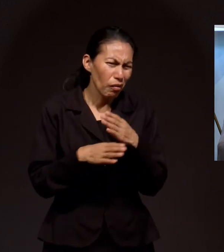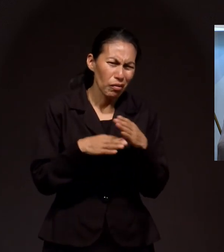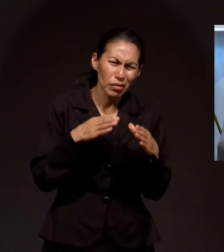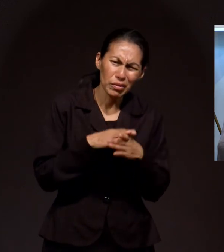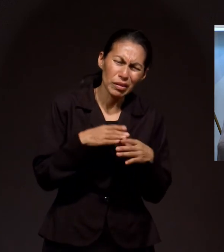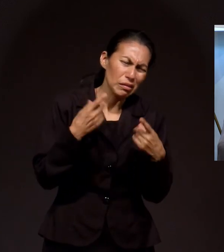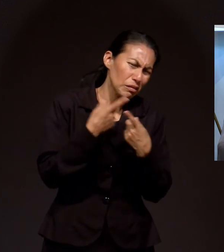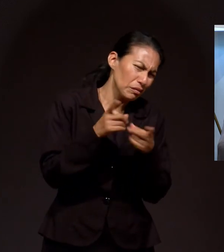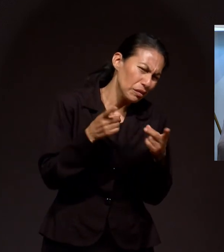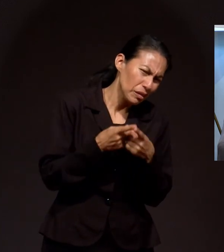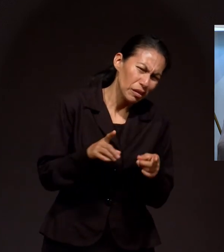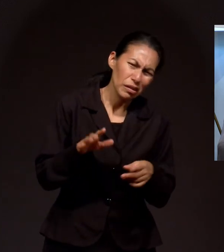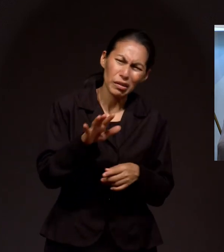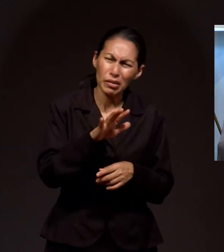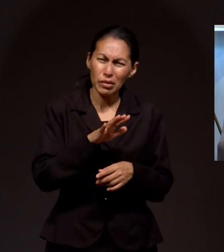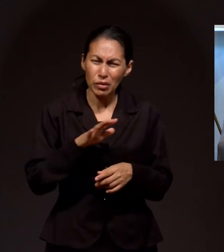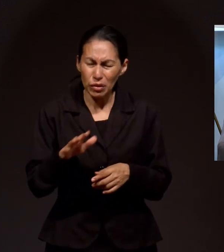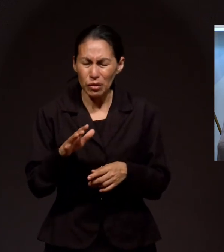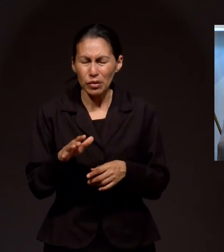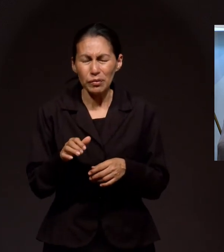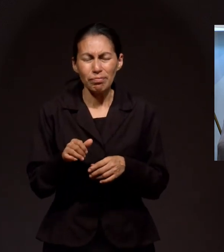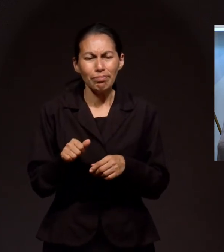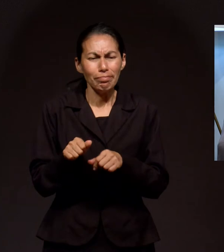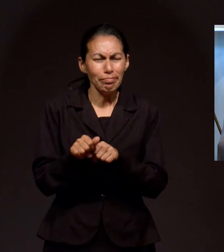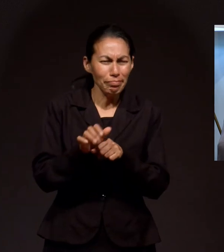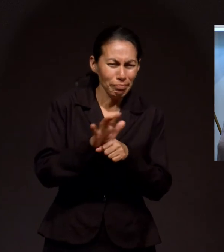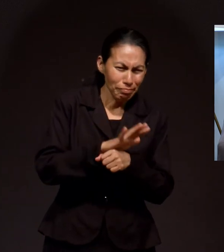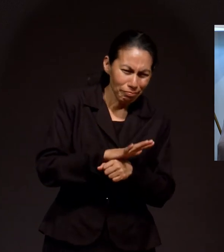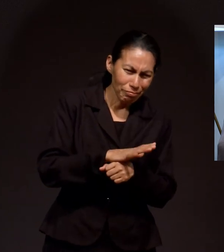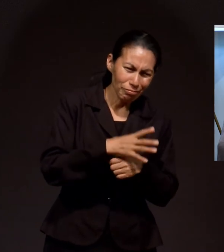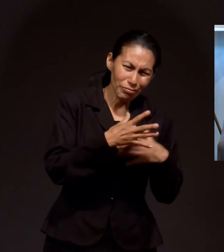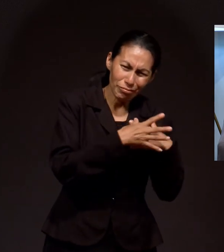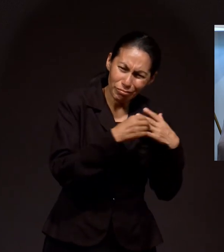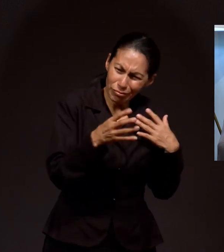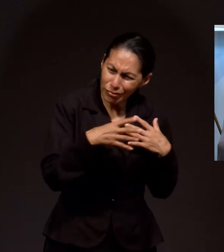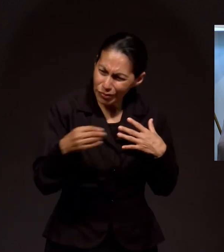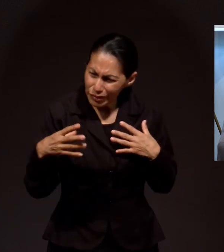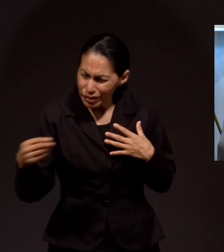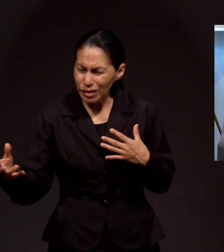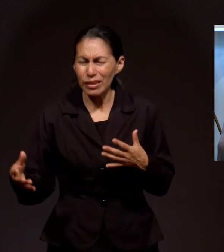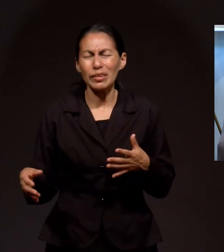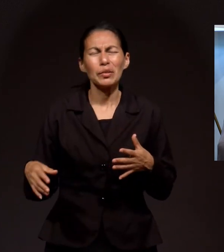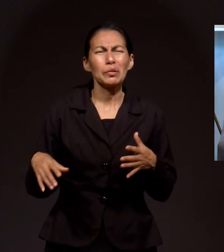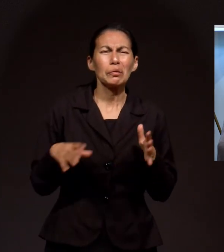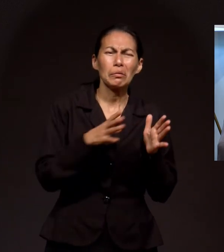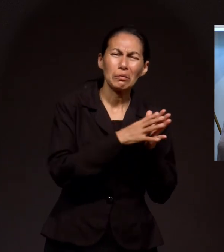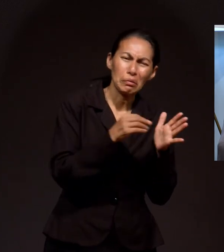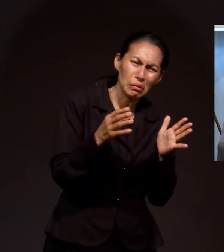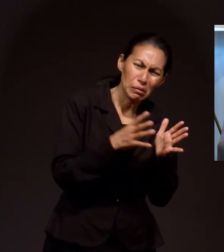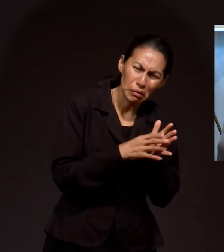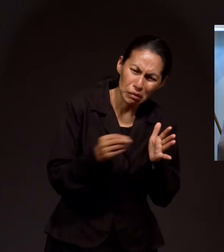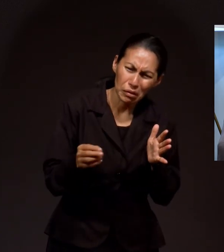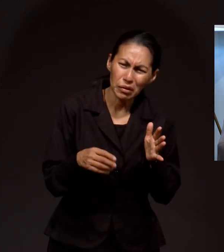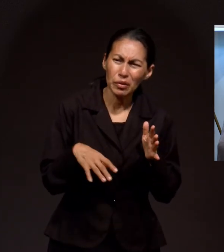colapsos económicos, pandemias, donde hay